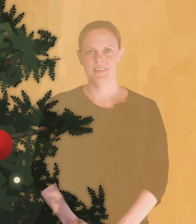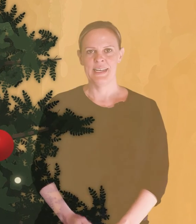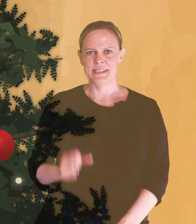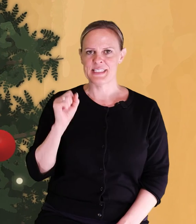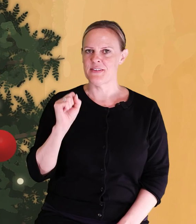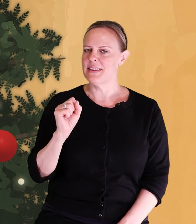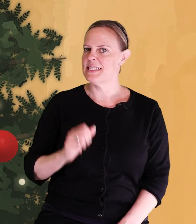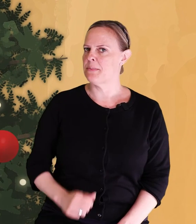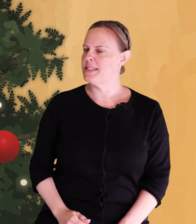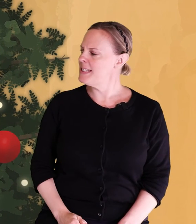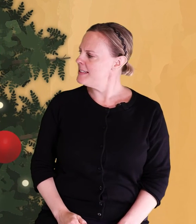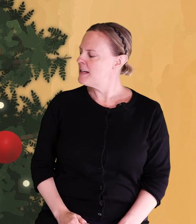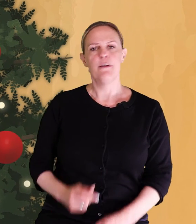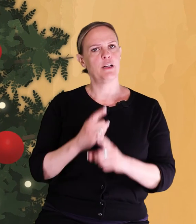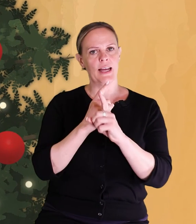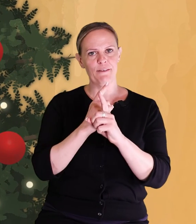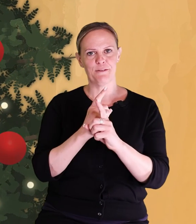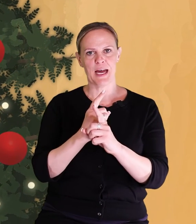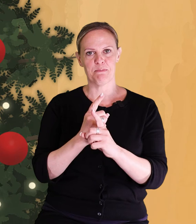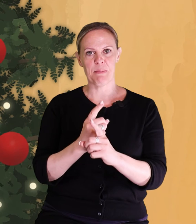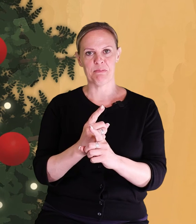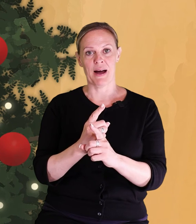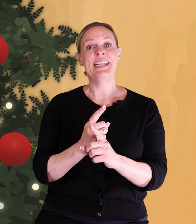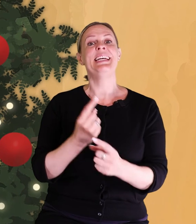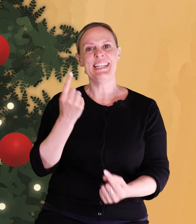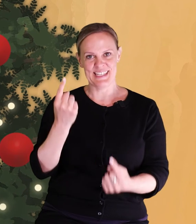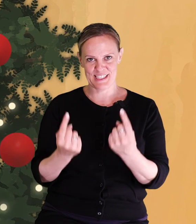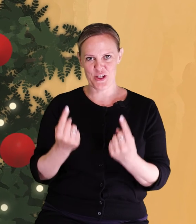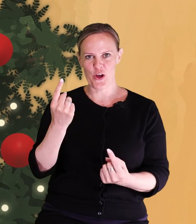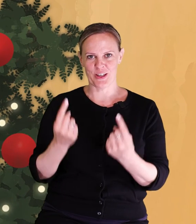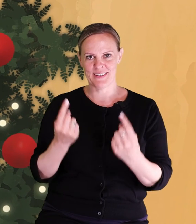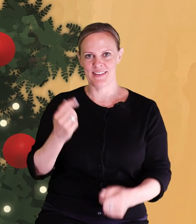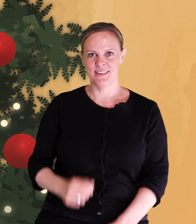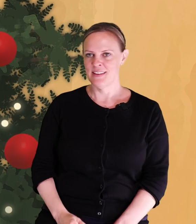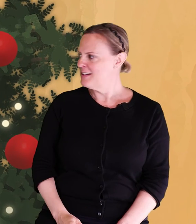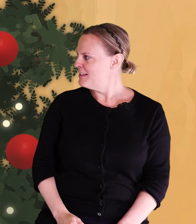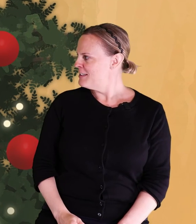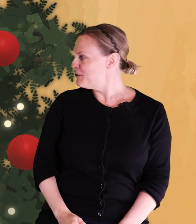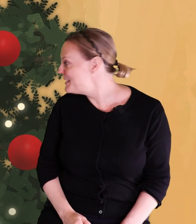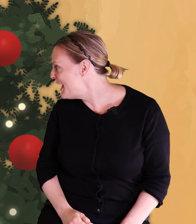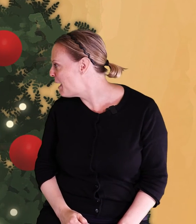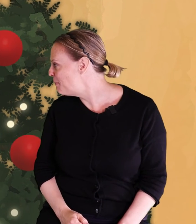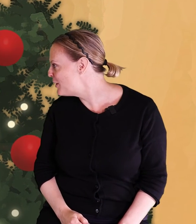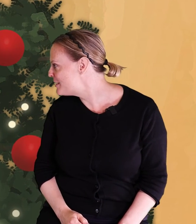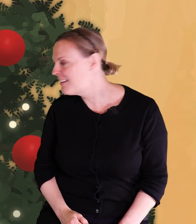Svante ska precis följa efter pappa in i köket. Så ser han plötsligt